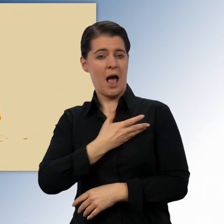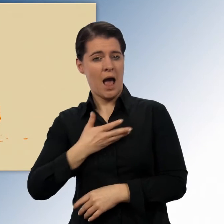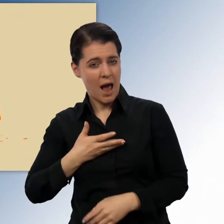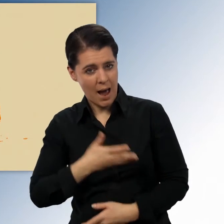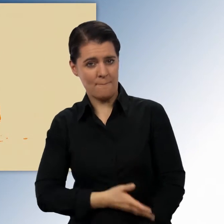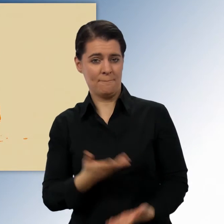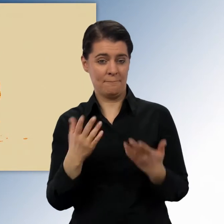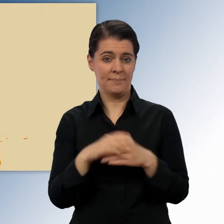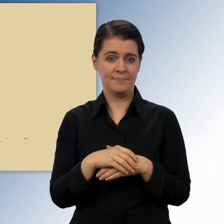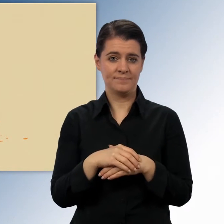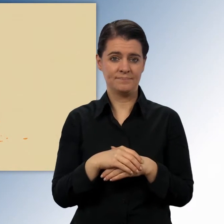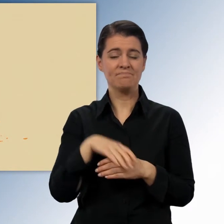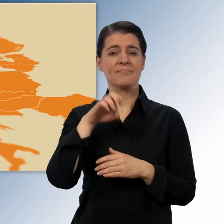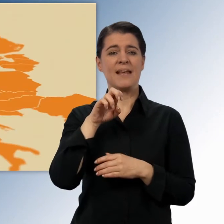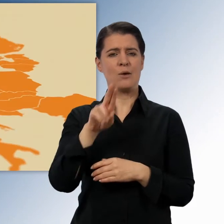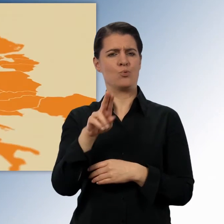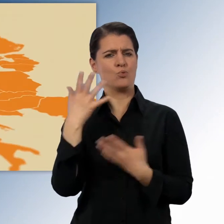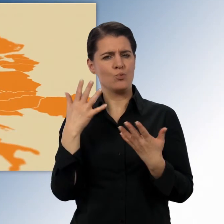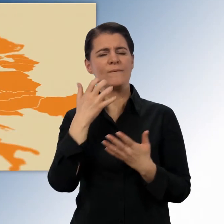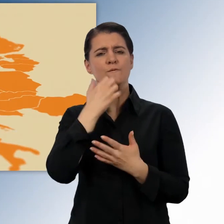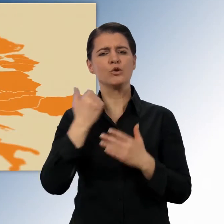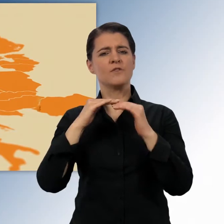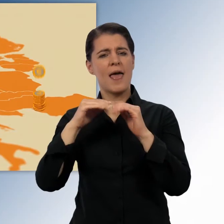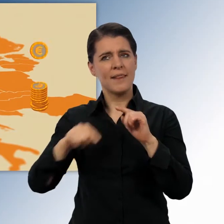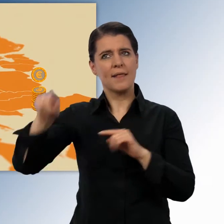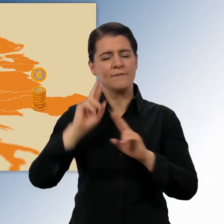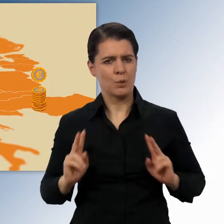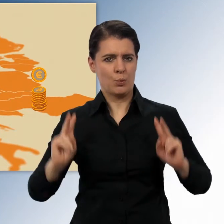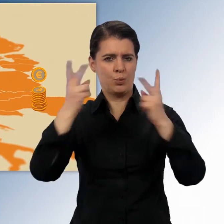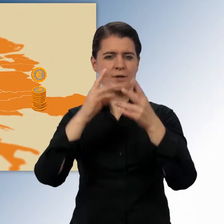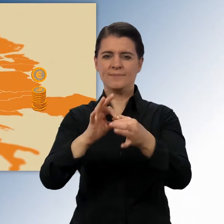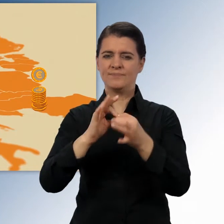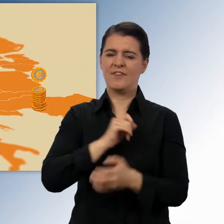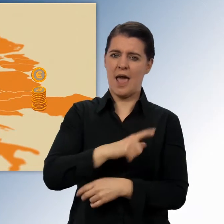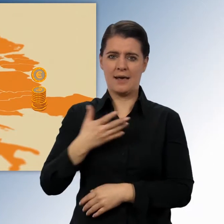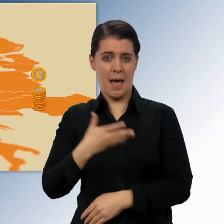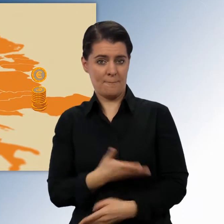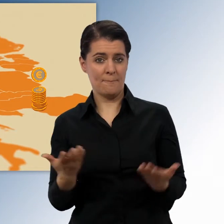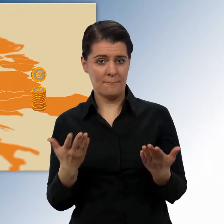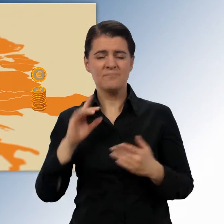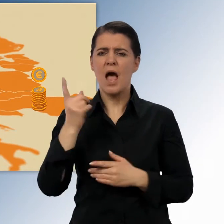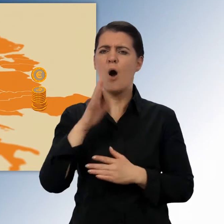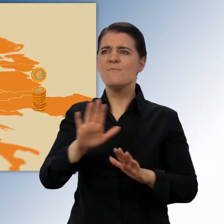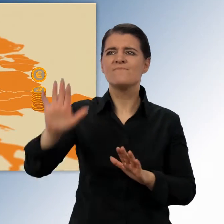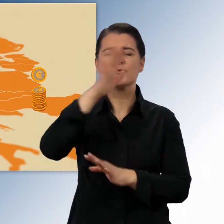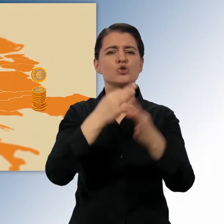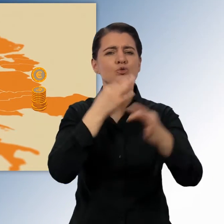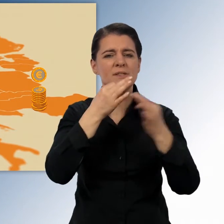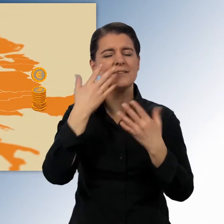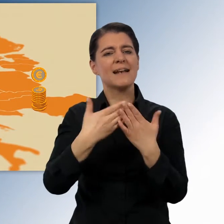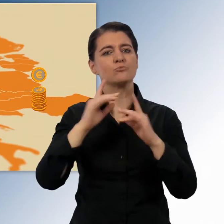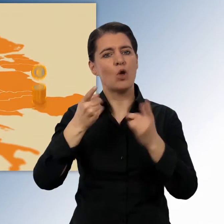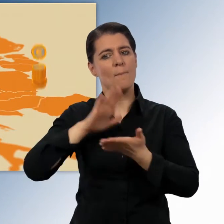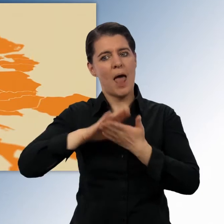Unterschiede im Wohlstand. Die EU will in allen Ländern den gleichen Wohlstand erreichen, aber auch die besonderen Merkmale jeder